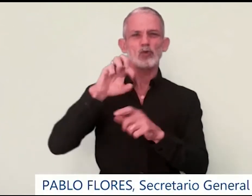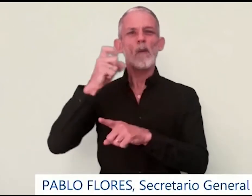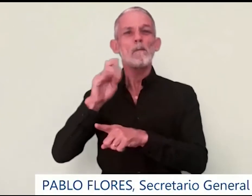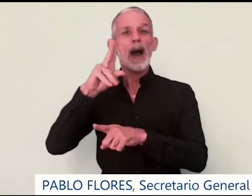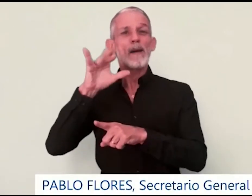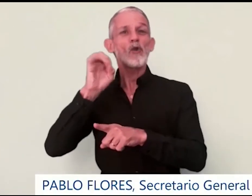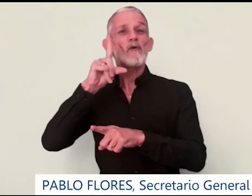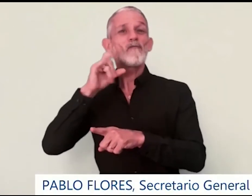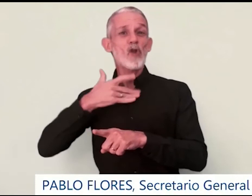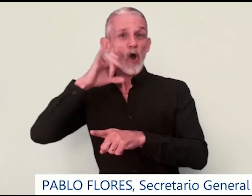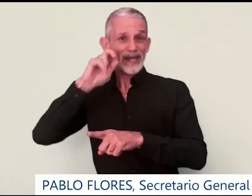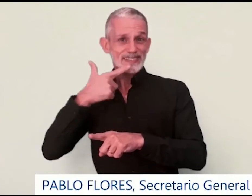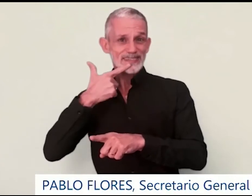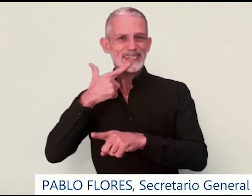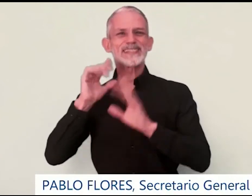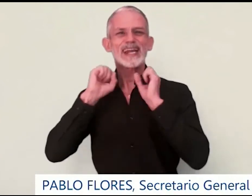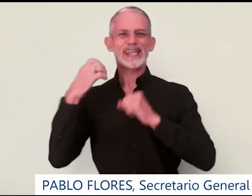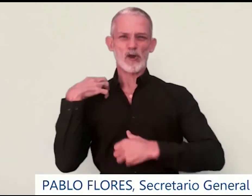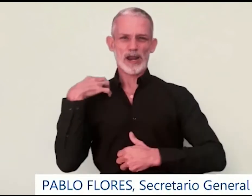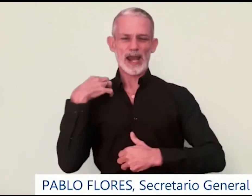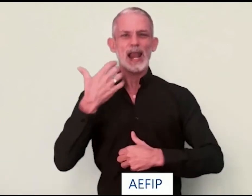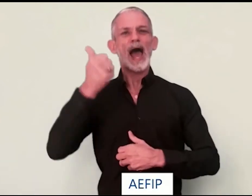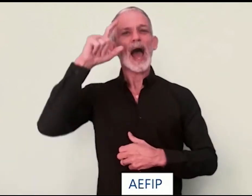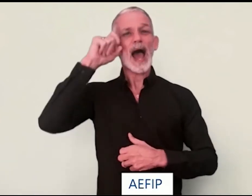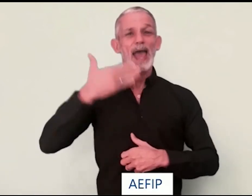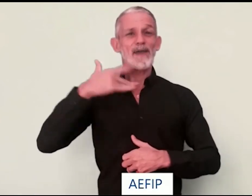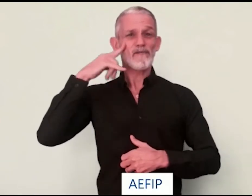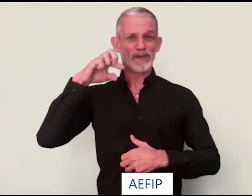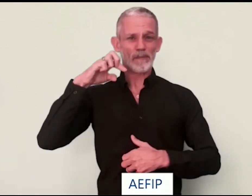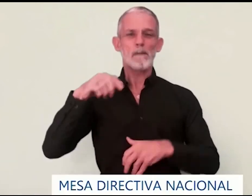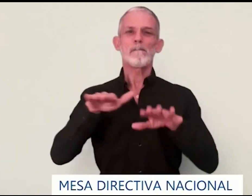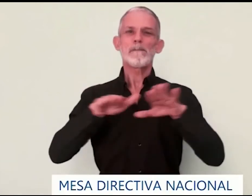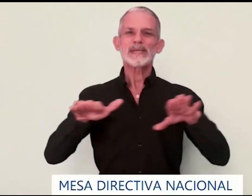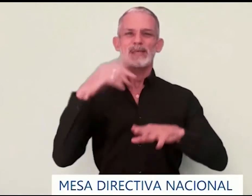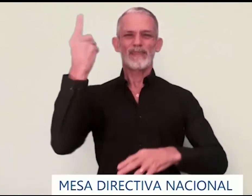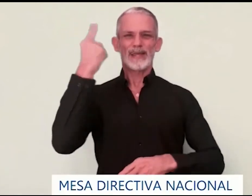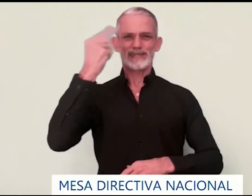Flores, Secretario General AFIP, Mesa Directiva Nacional